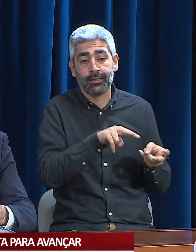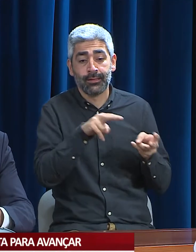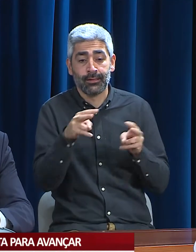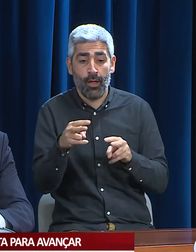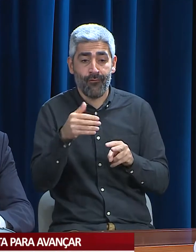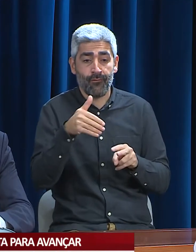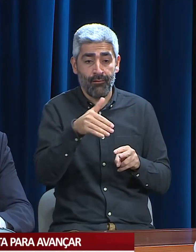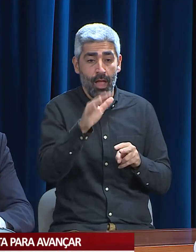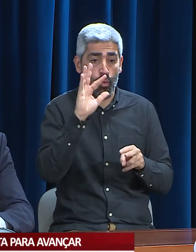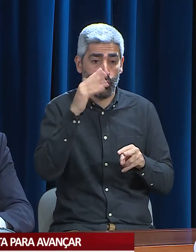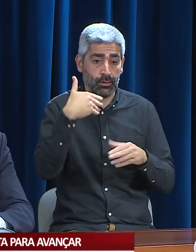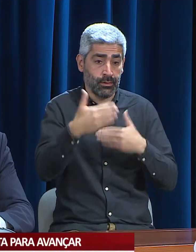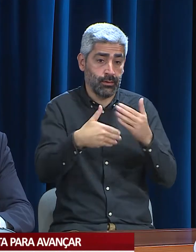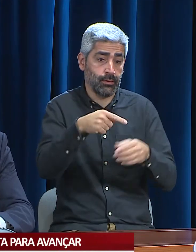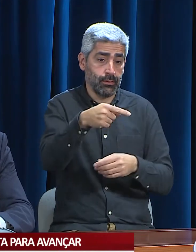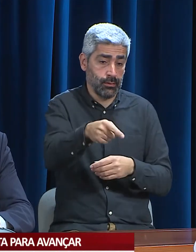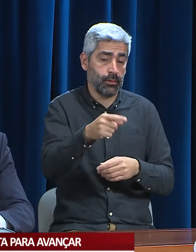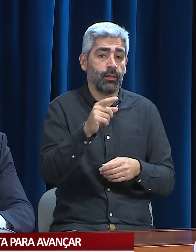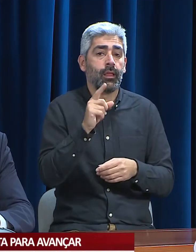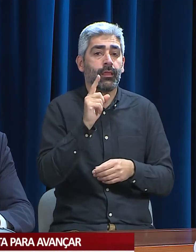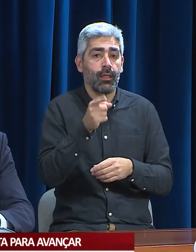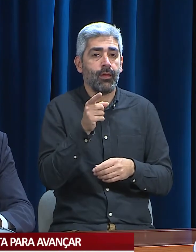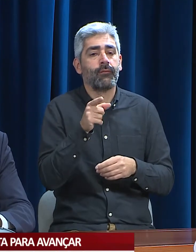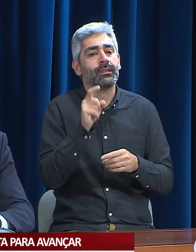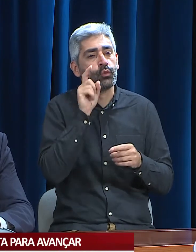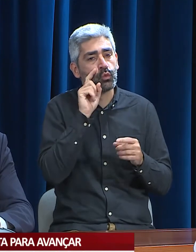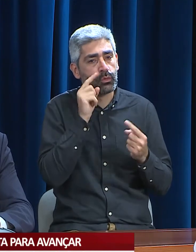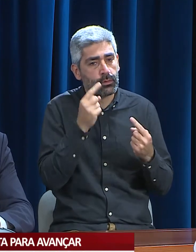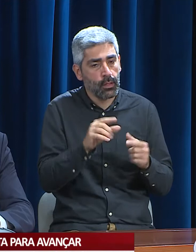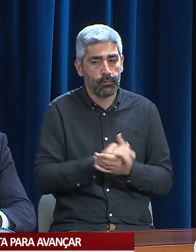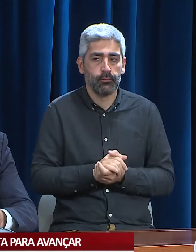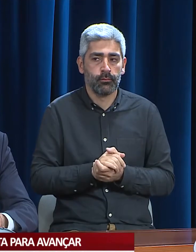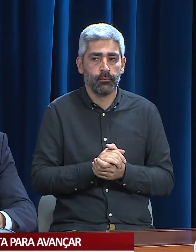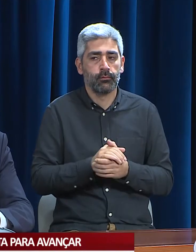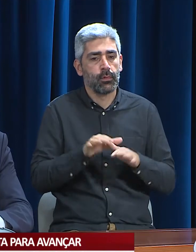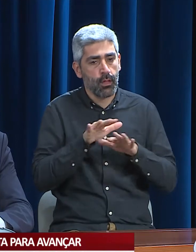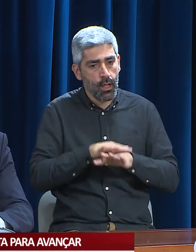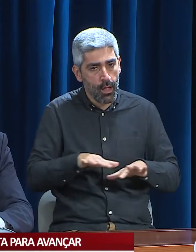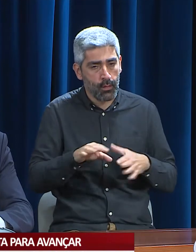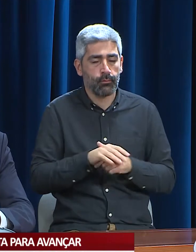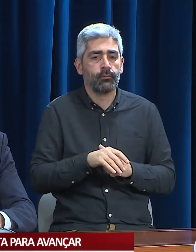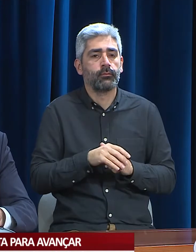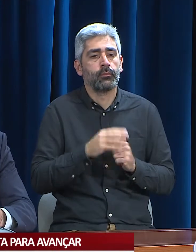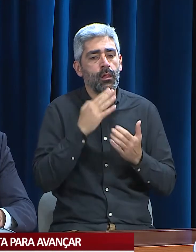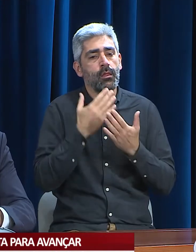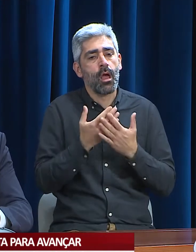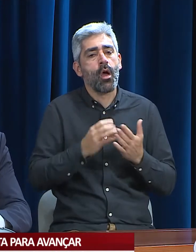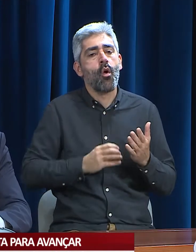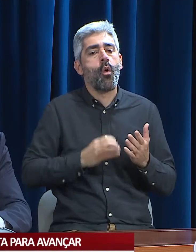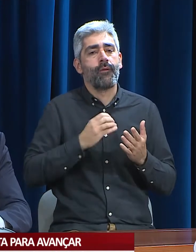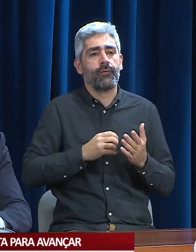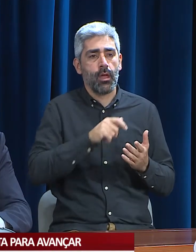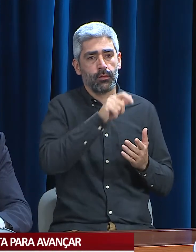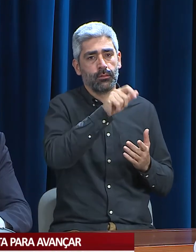vier a ocorrer seja uma transição segura, serena e que suscite confiança